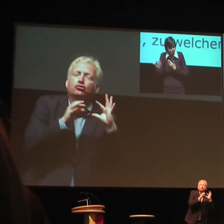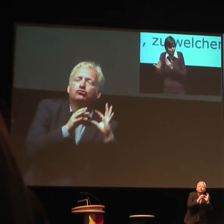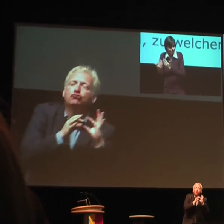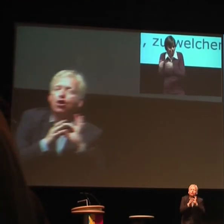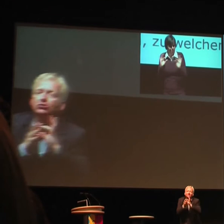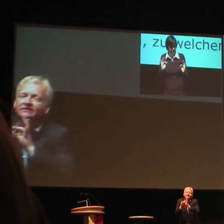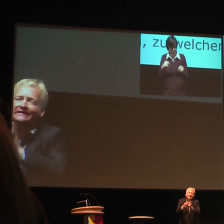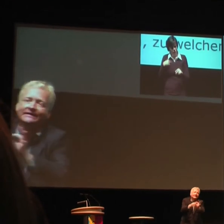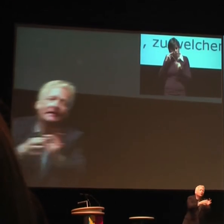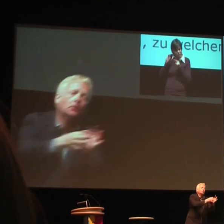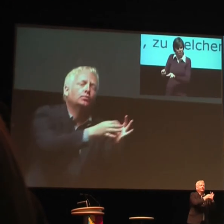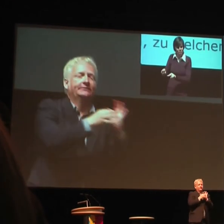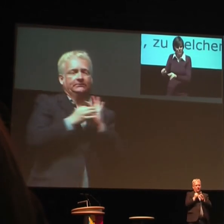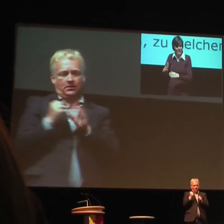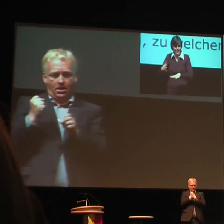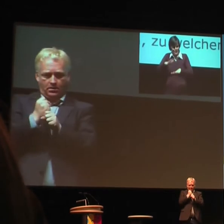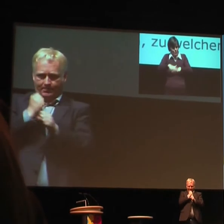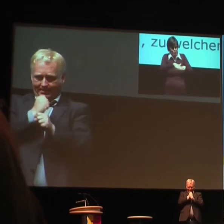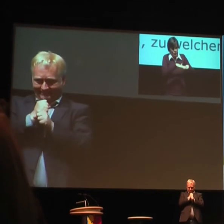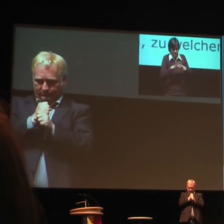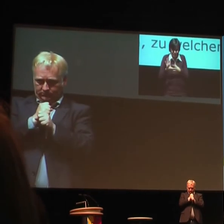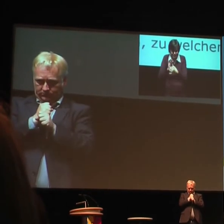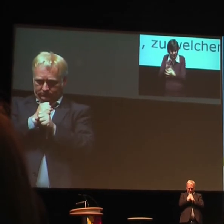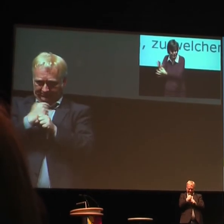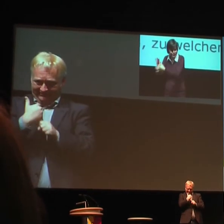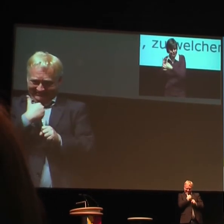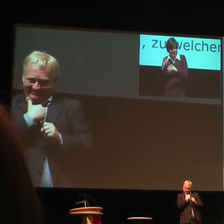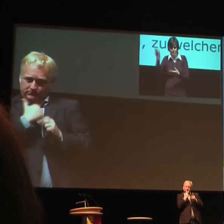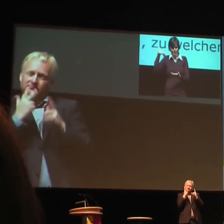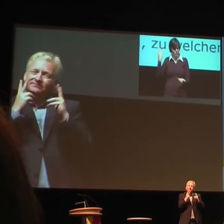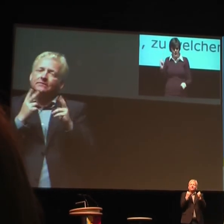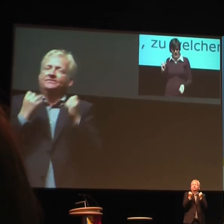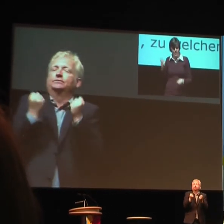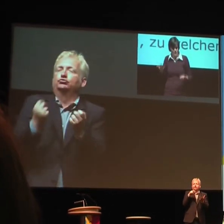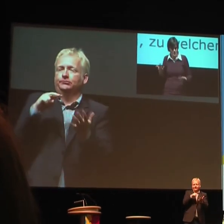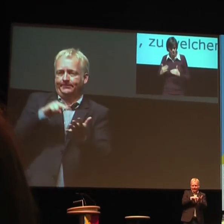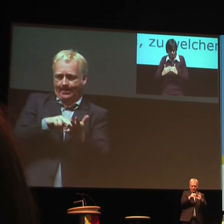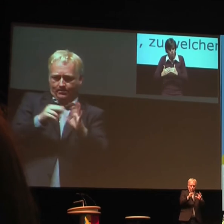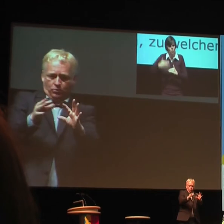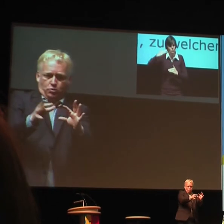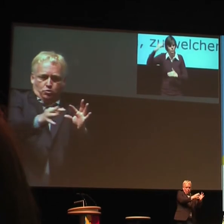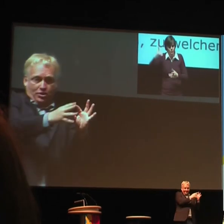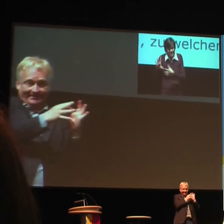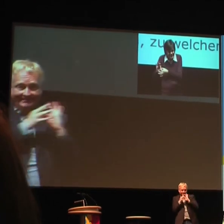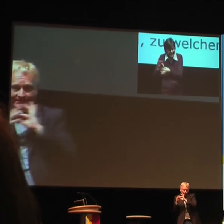recht. Mir geht es nur darum, dass wir vernetzt zusammenarbeiten